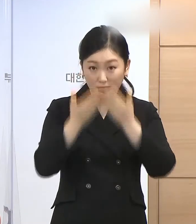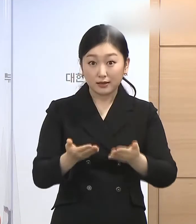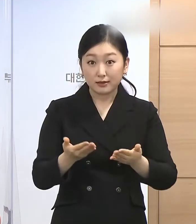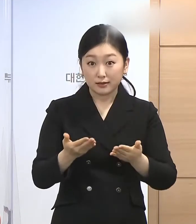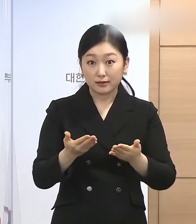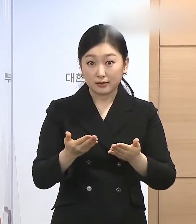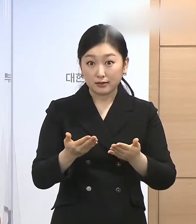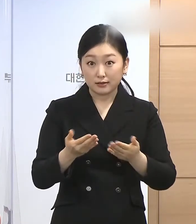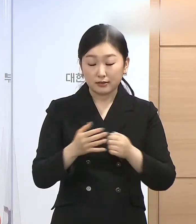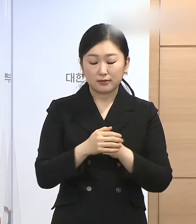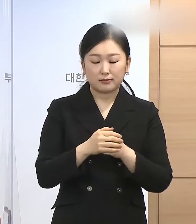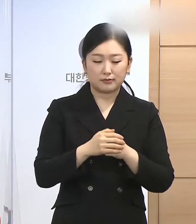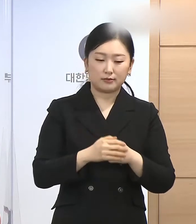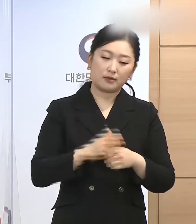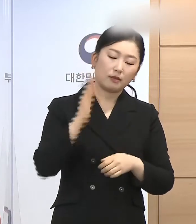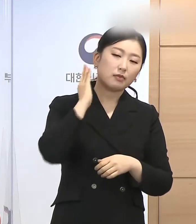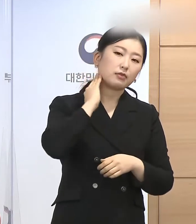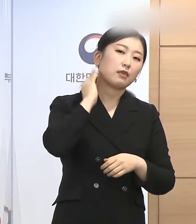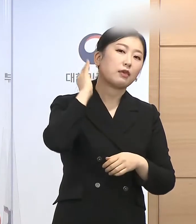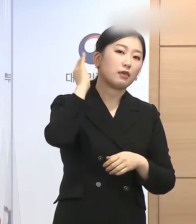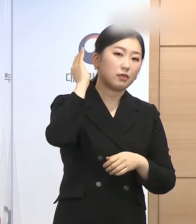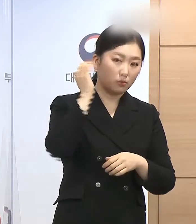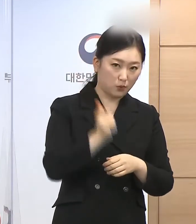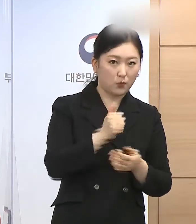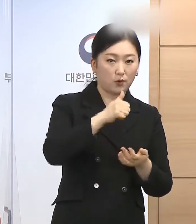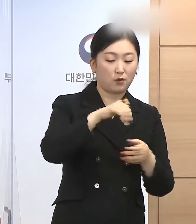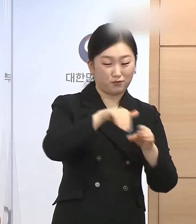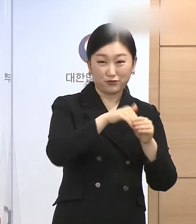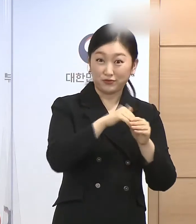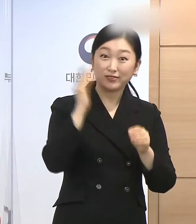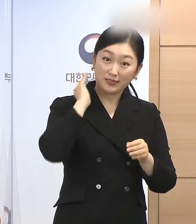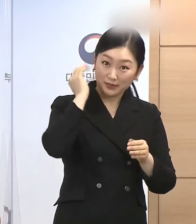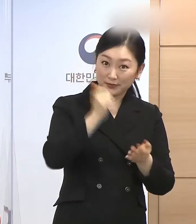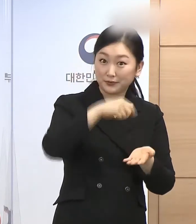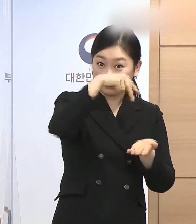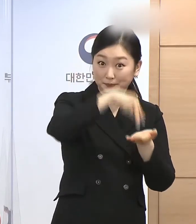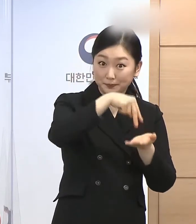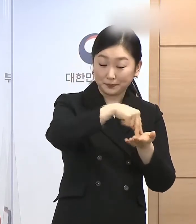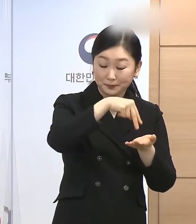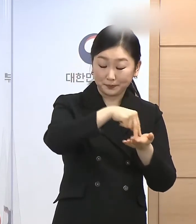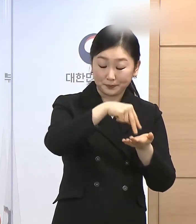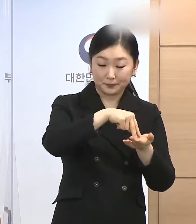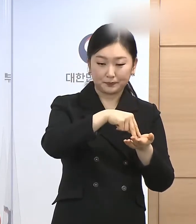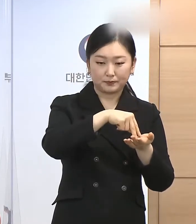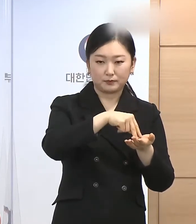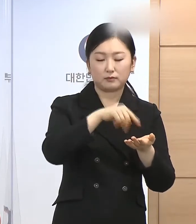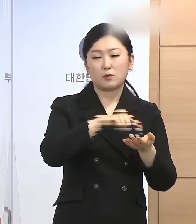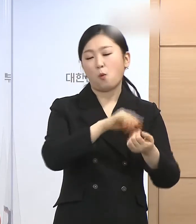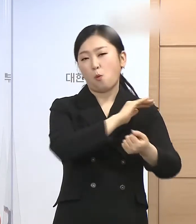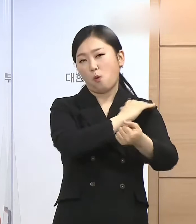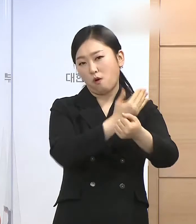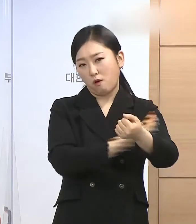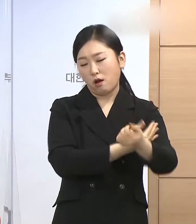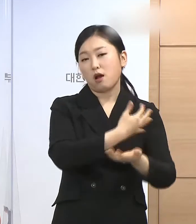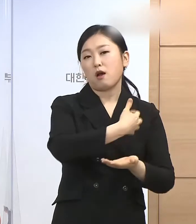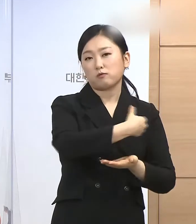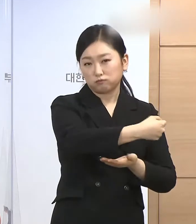사면은 국가원수의 지위로서 대통령께서 하시는 고유 권한입니다.